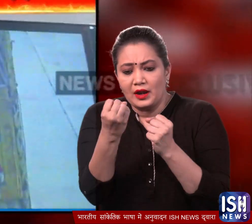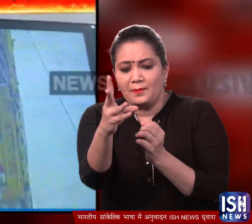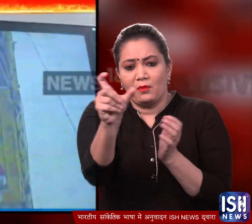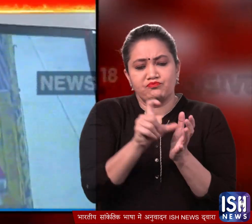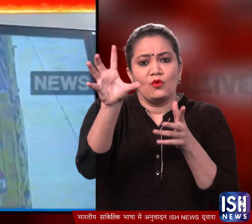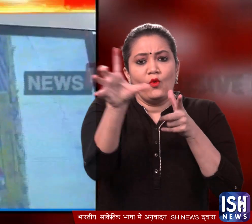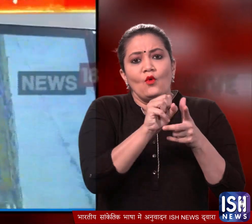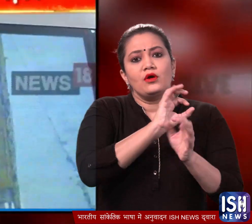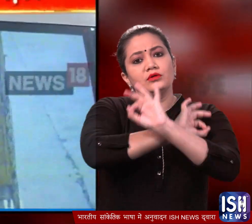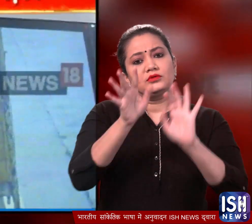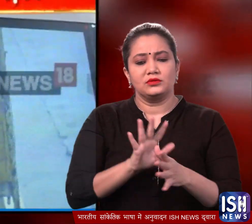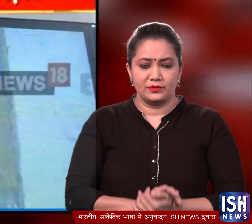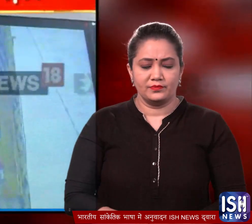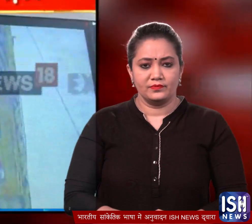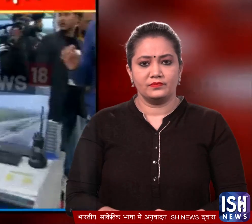गाड़ी का नंबर भी स्क्रीन पर देखा जा सकता है।